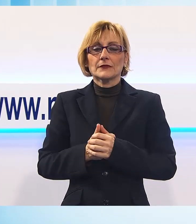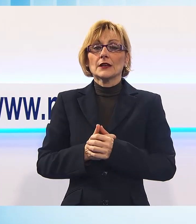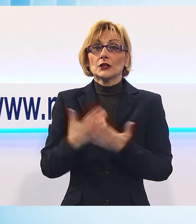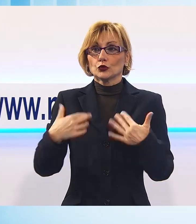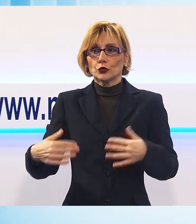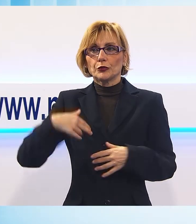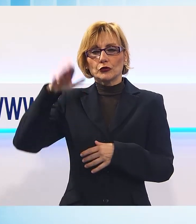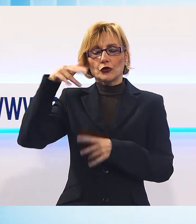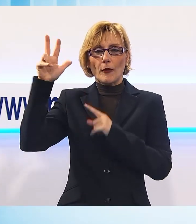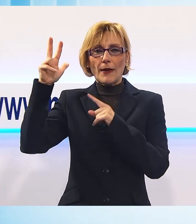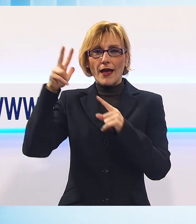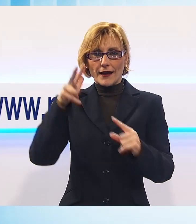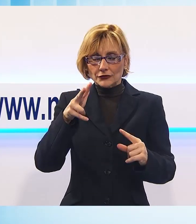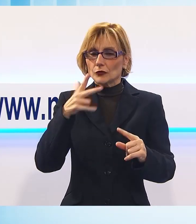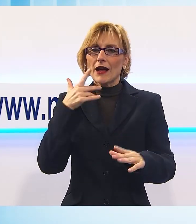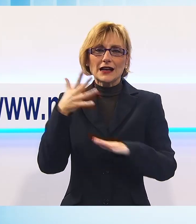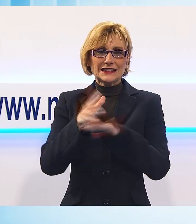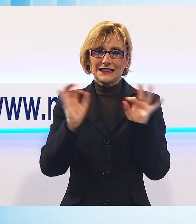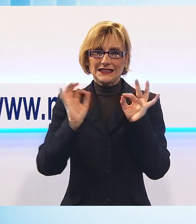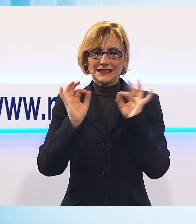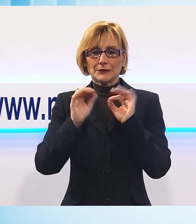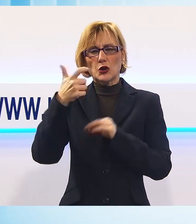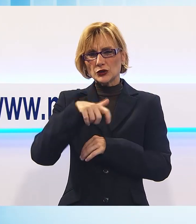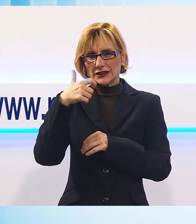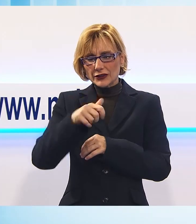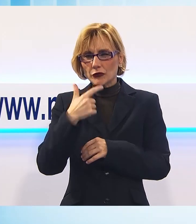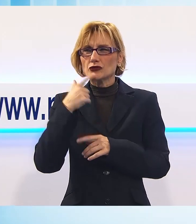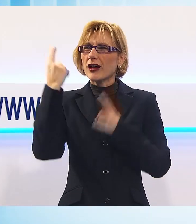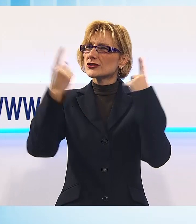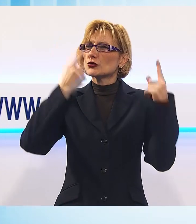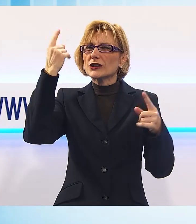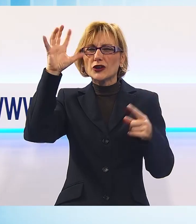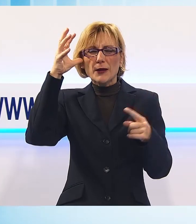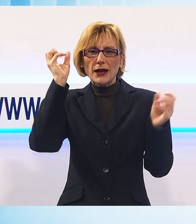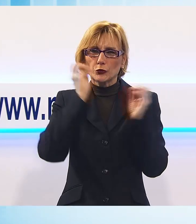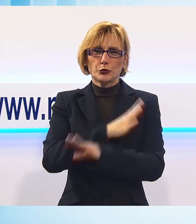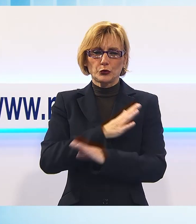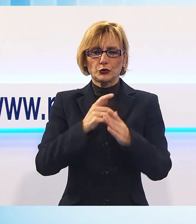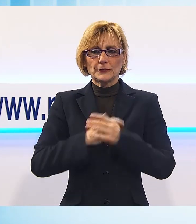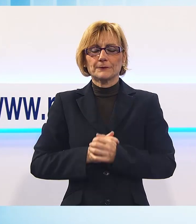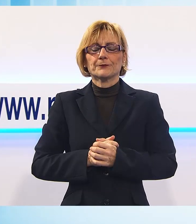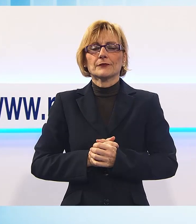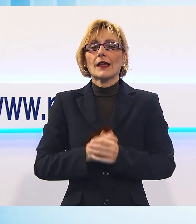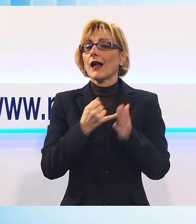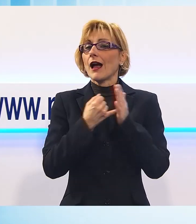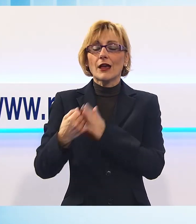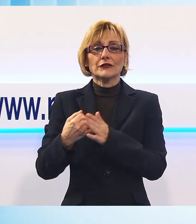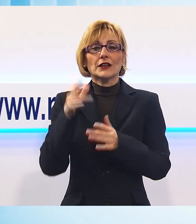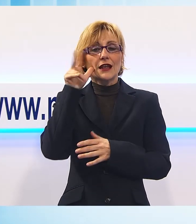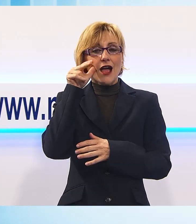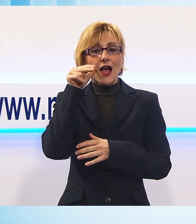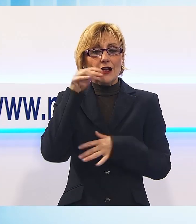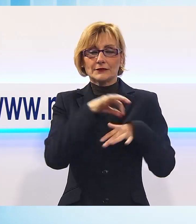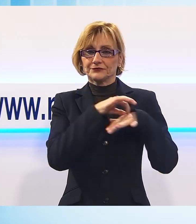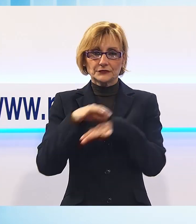però non è intervenuto sul luogo dell'incidente, anche a causa delle avverse condizioni meteo. Alla fine, la ragazza è stata portata all'ospedale di